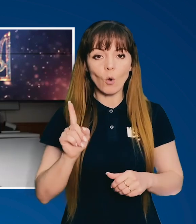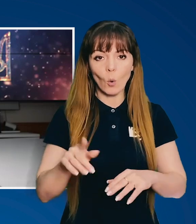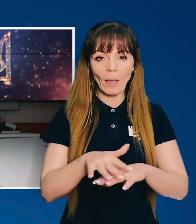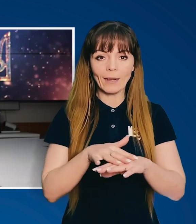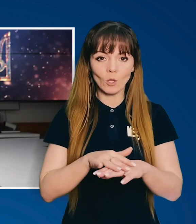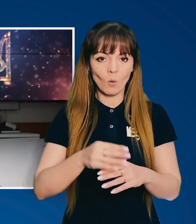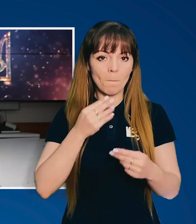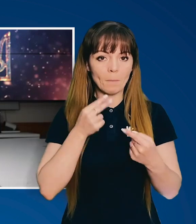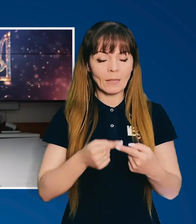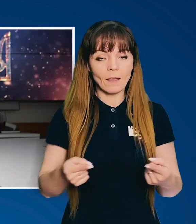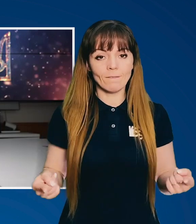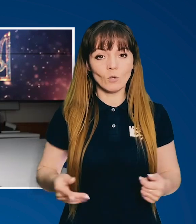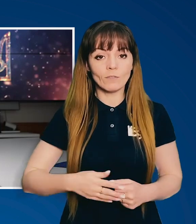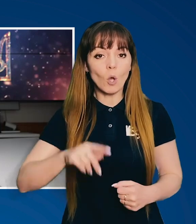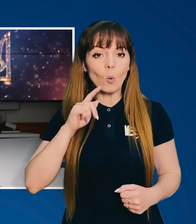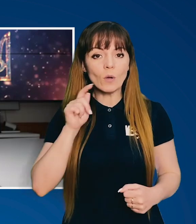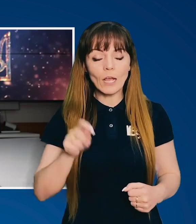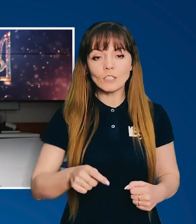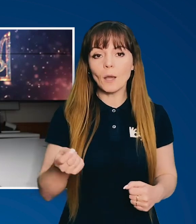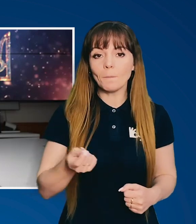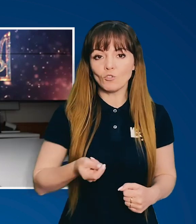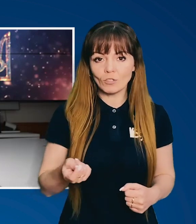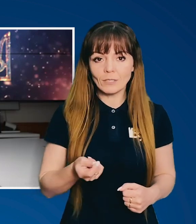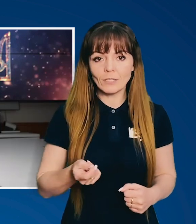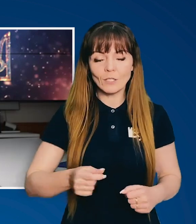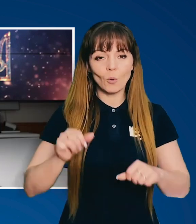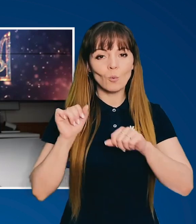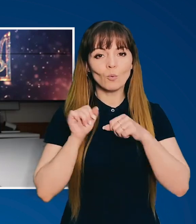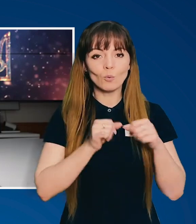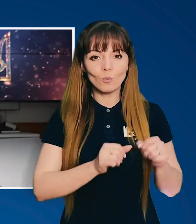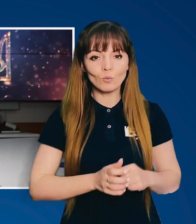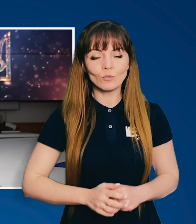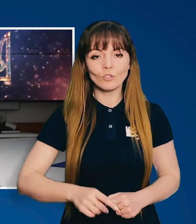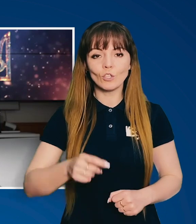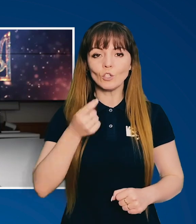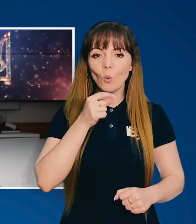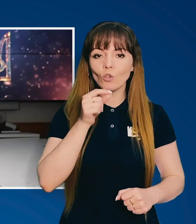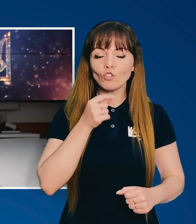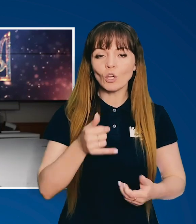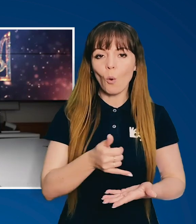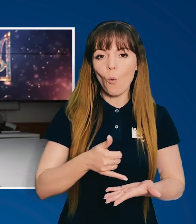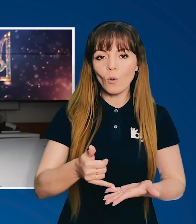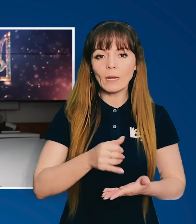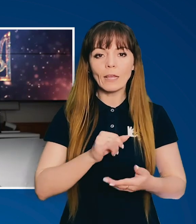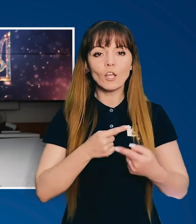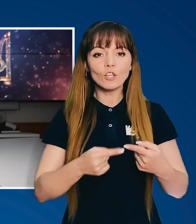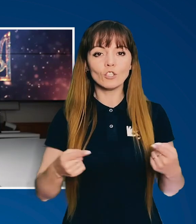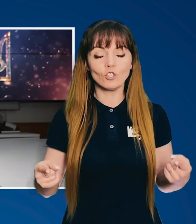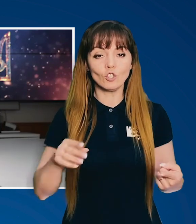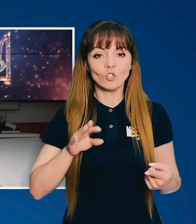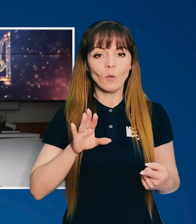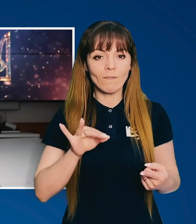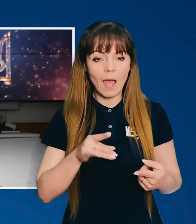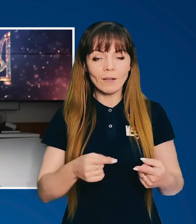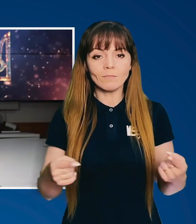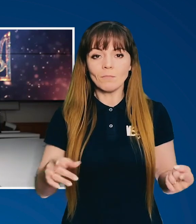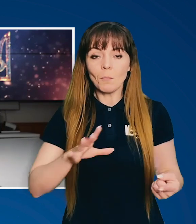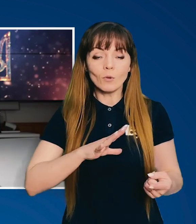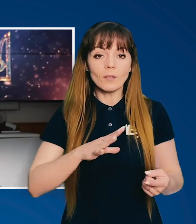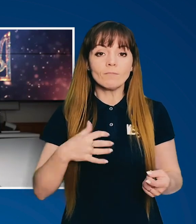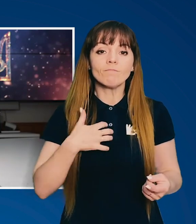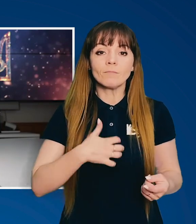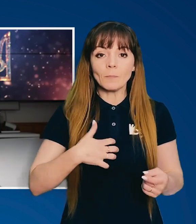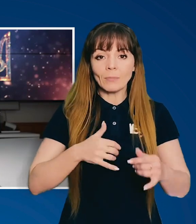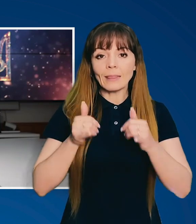світового ринку продовольства. Українська пшениця, кукурудза, соняшникова олія та інші товари